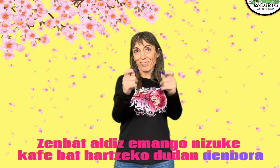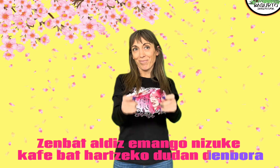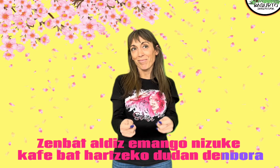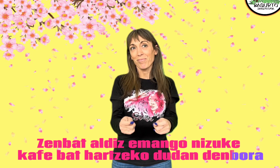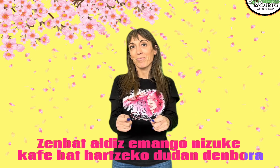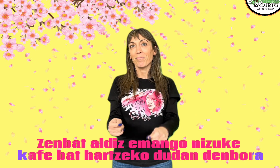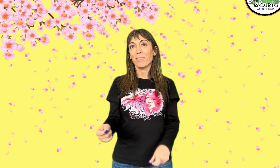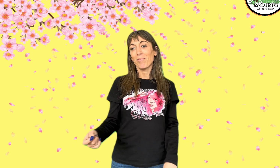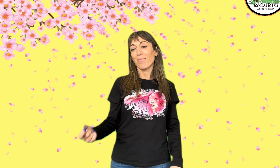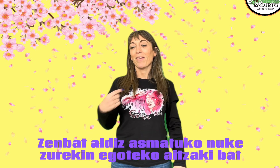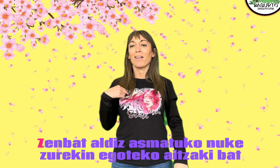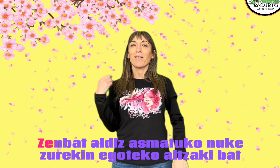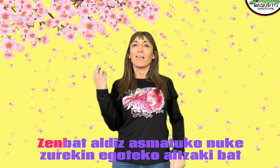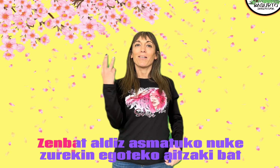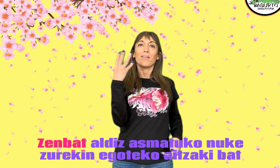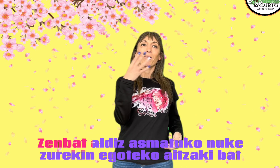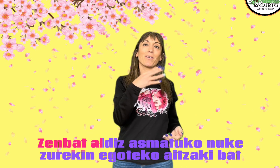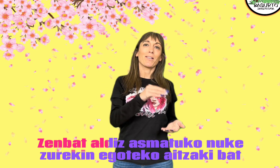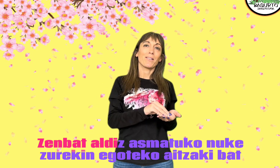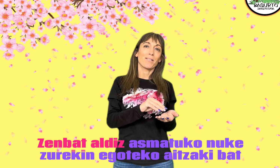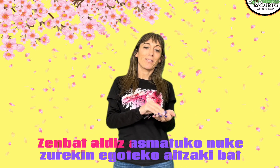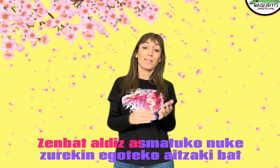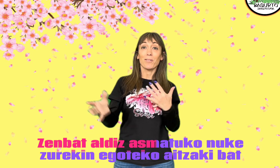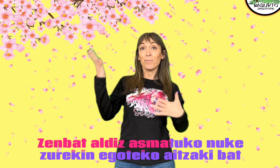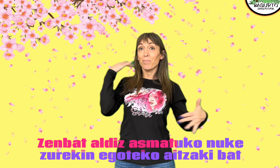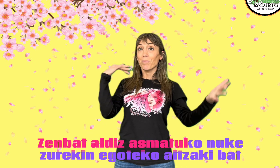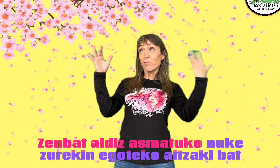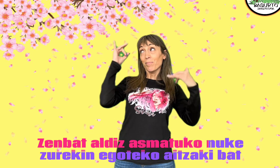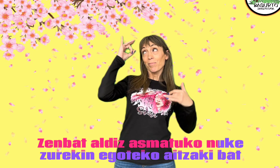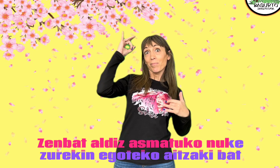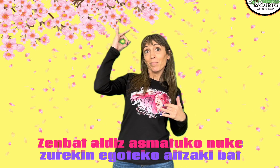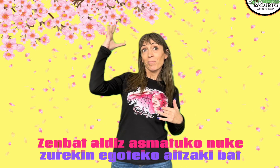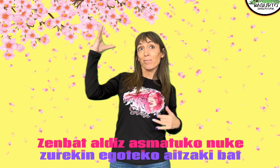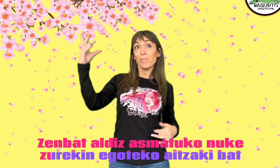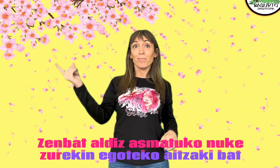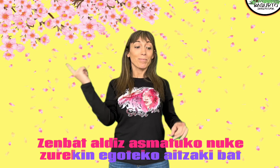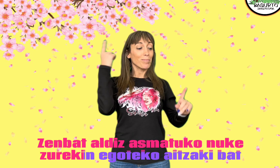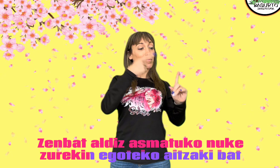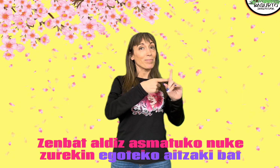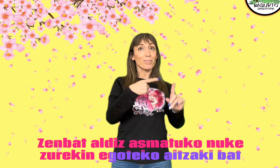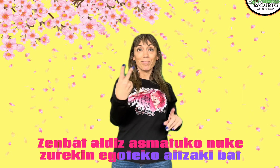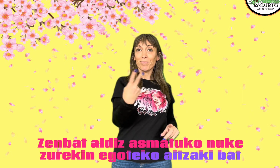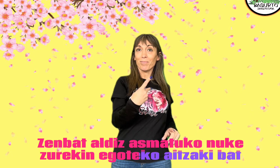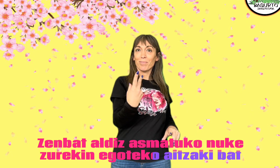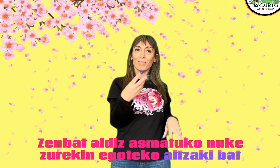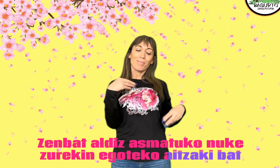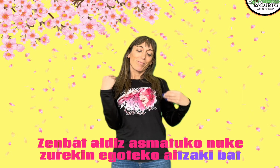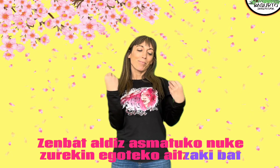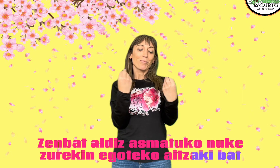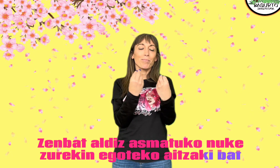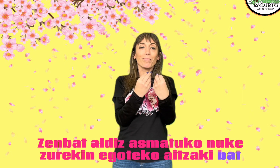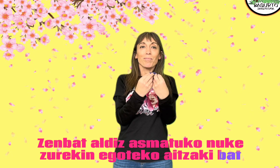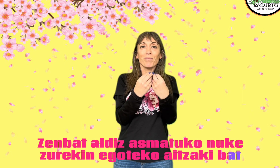denbora Zer bataldiz asmatuko nuke zurekin egoteko aitzakiba